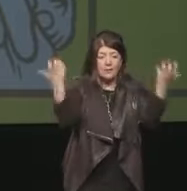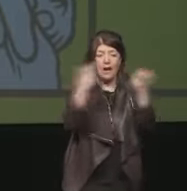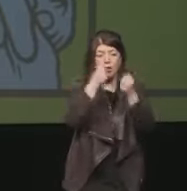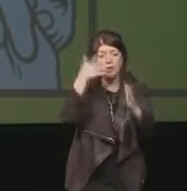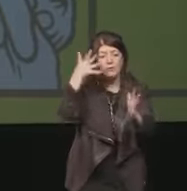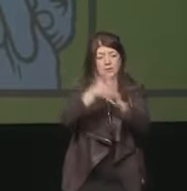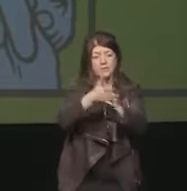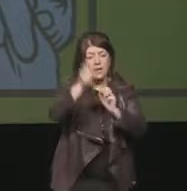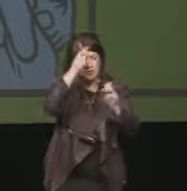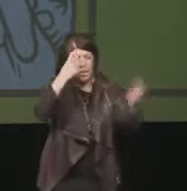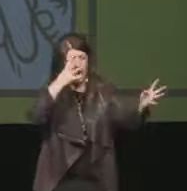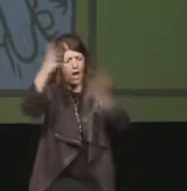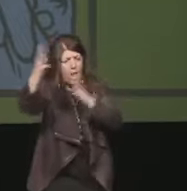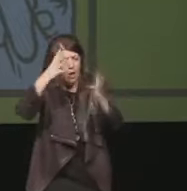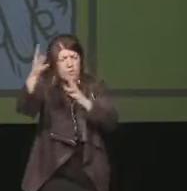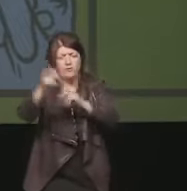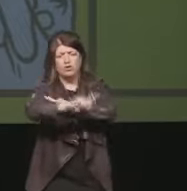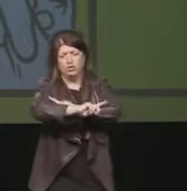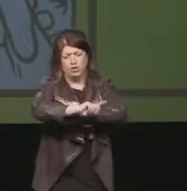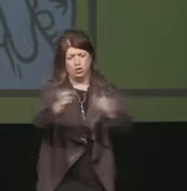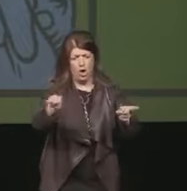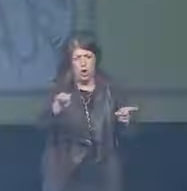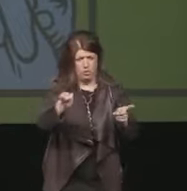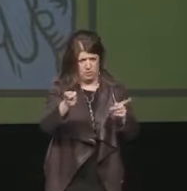equivoci e fraintendimenti.